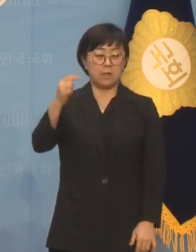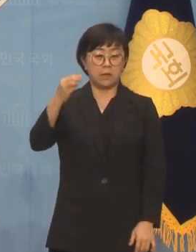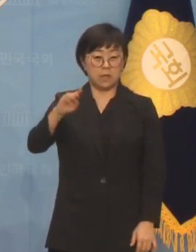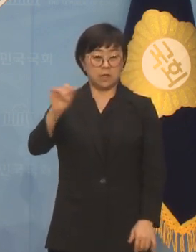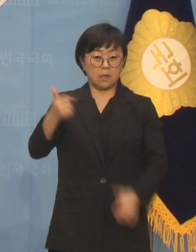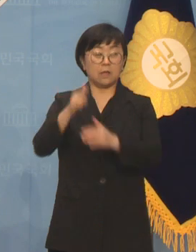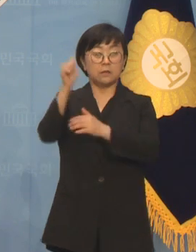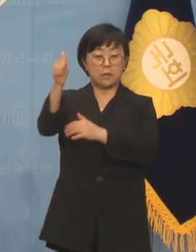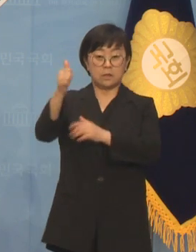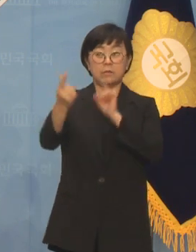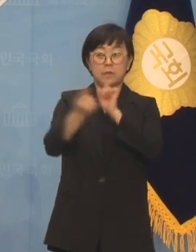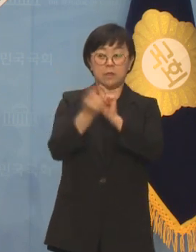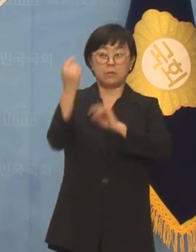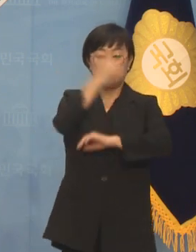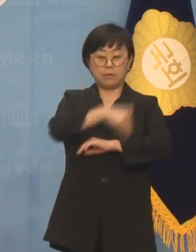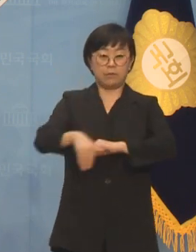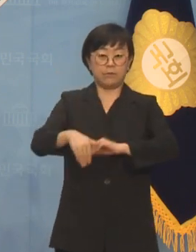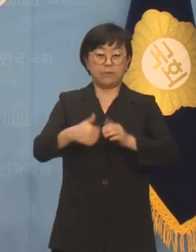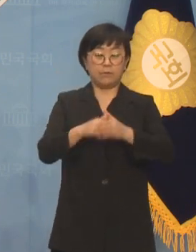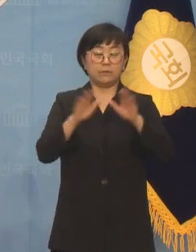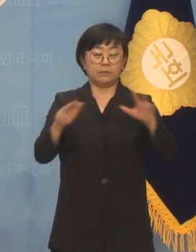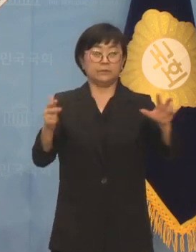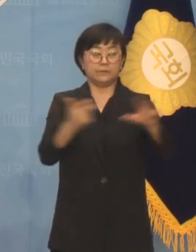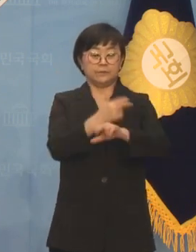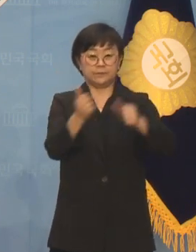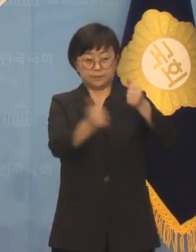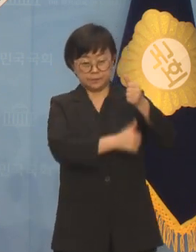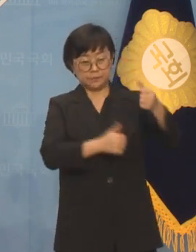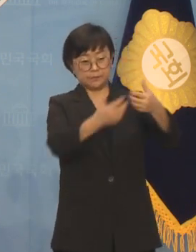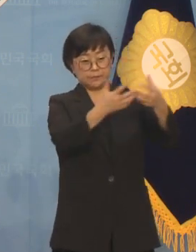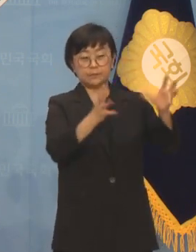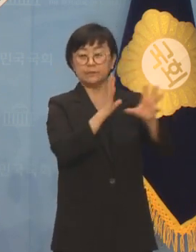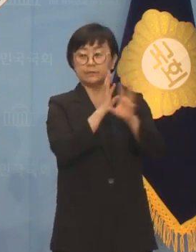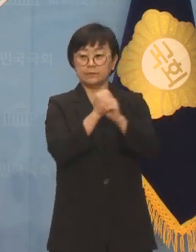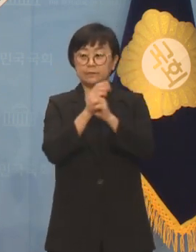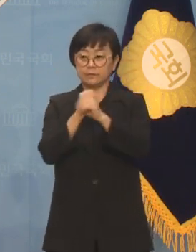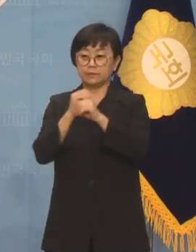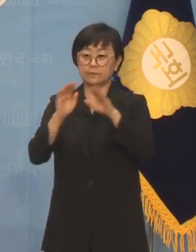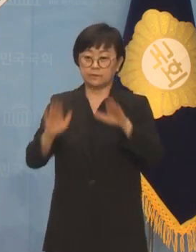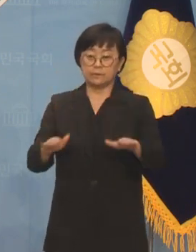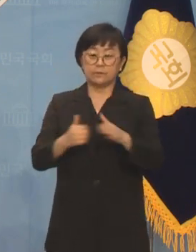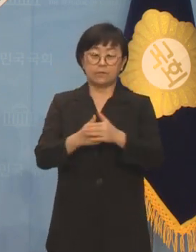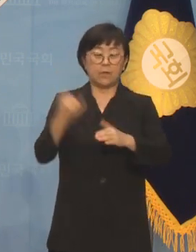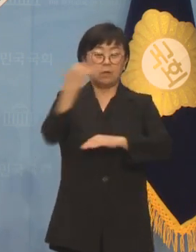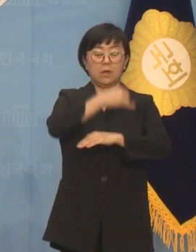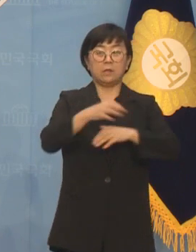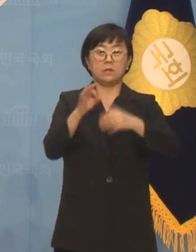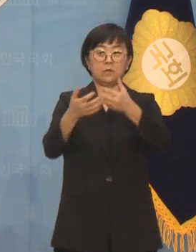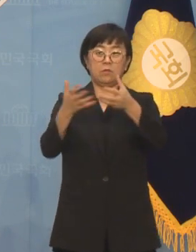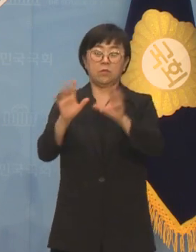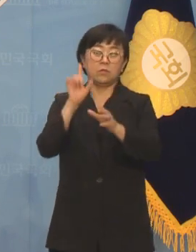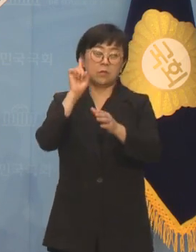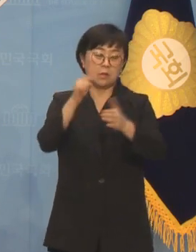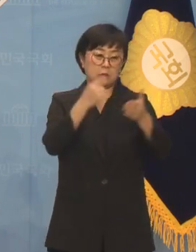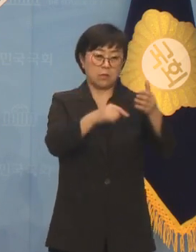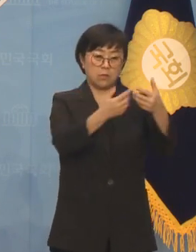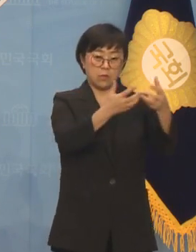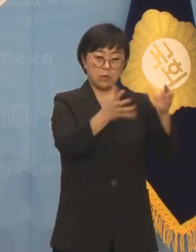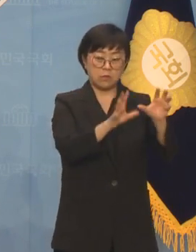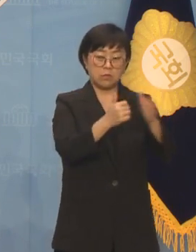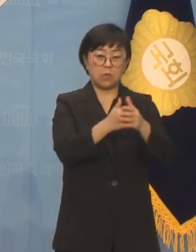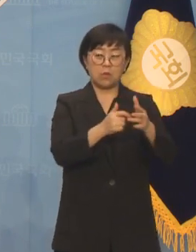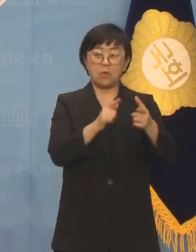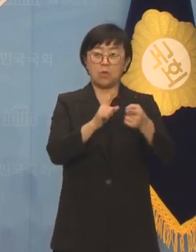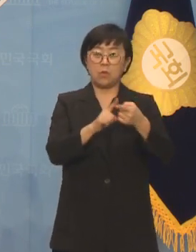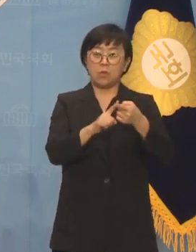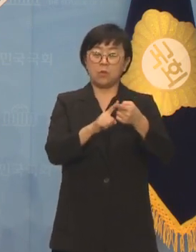예정입니다. 다음은 이번 주 위원회 일정입니다. 오늘 기재위, 내일 교육위와 산자중기,